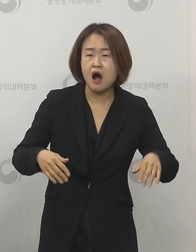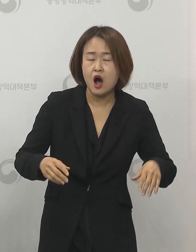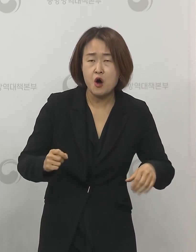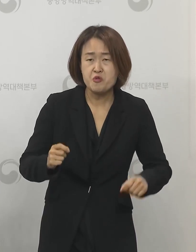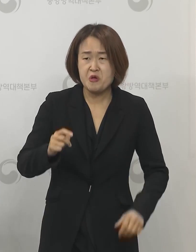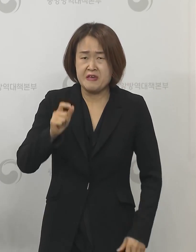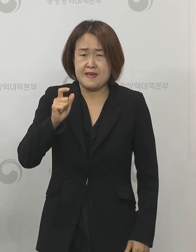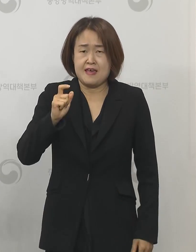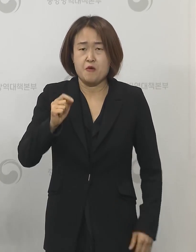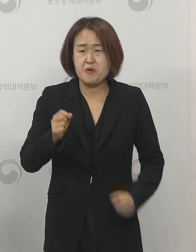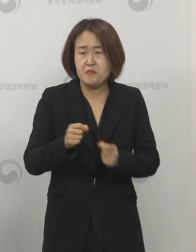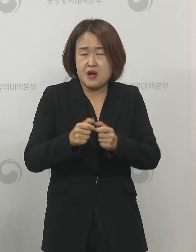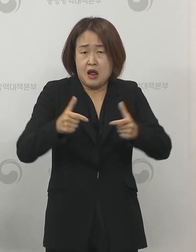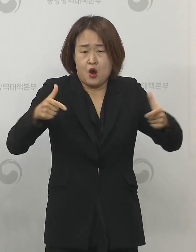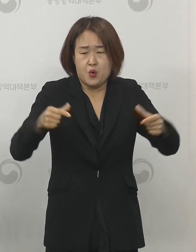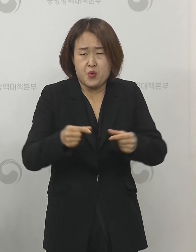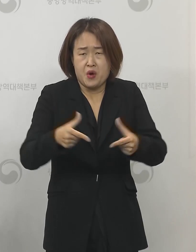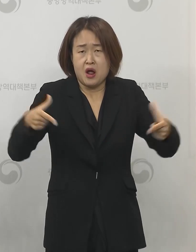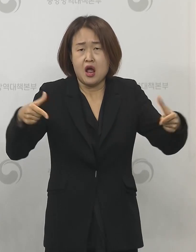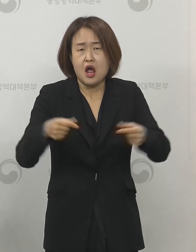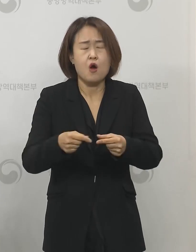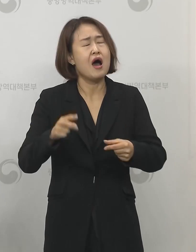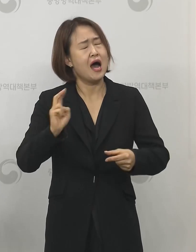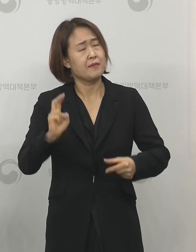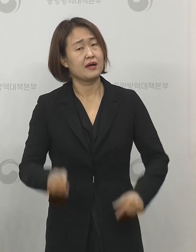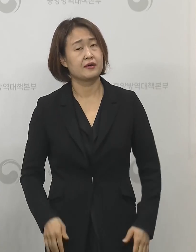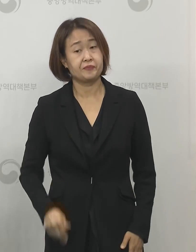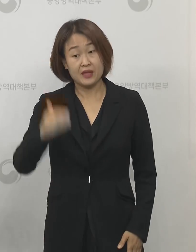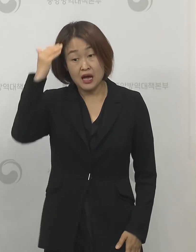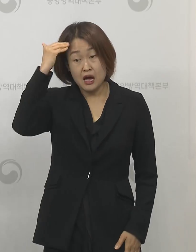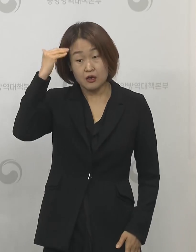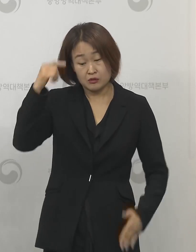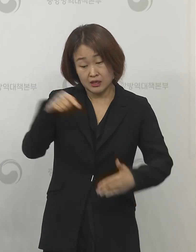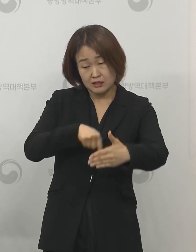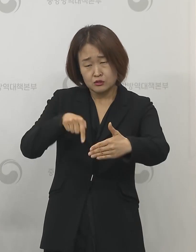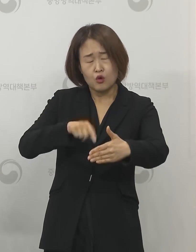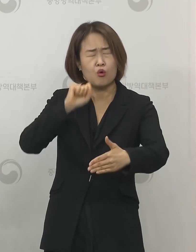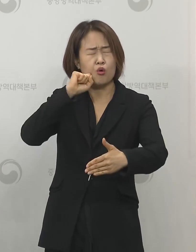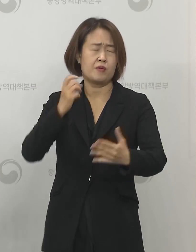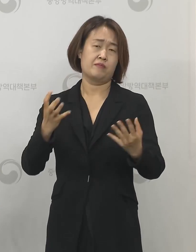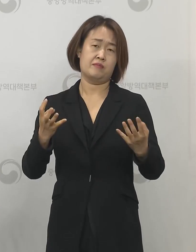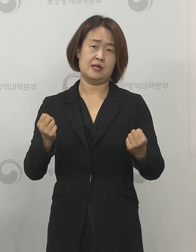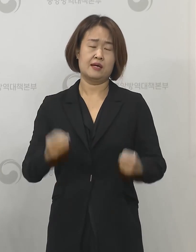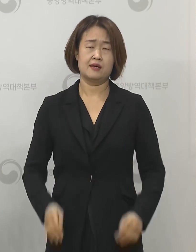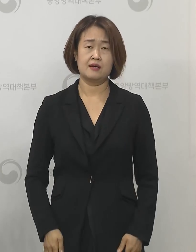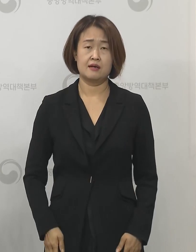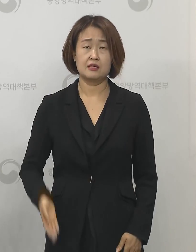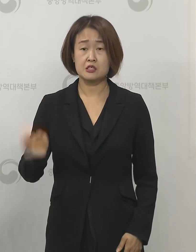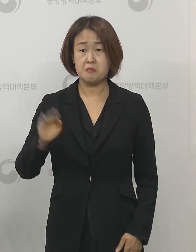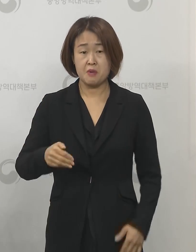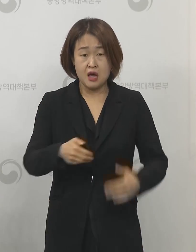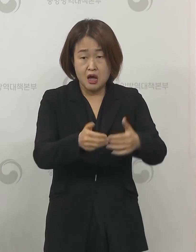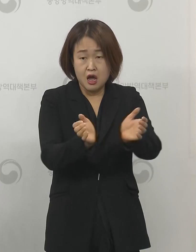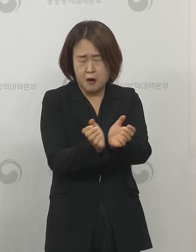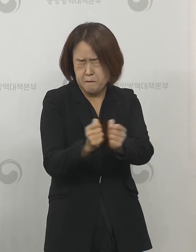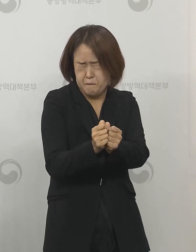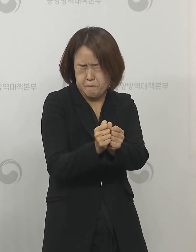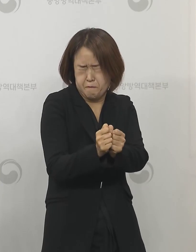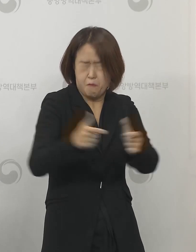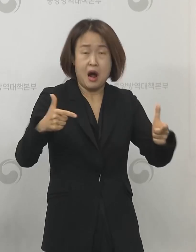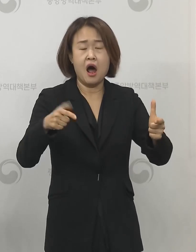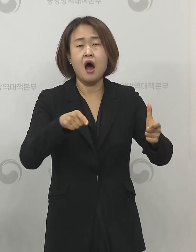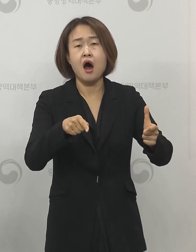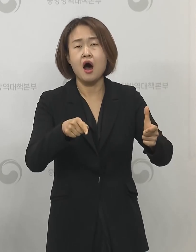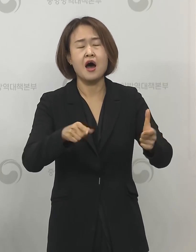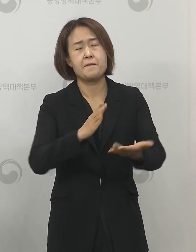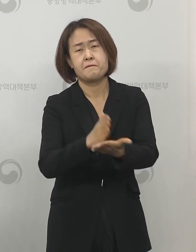걸로 보고 있습니다 우리나라에서도 많은 어려움이 있었지만 폭발적인 대규모 유행으로 확산되는